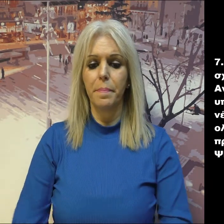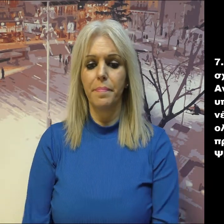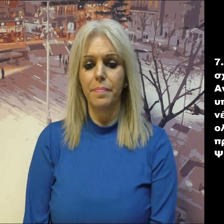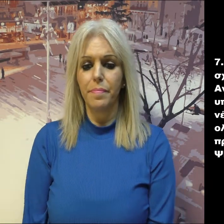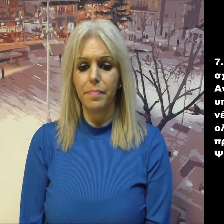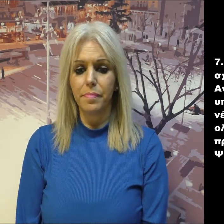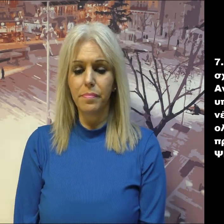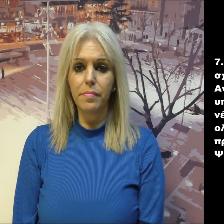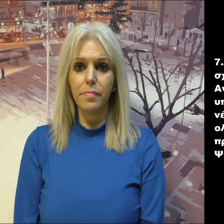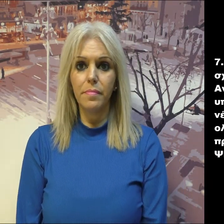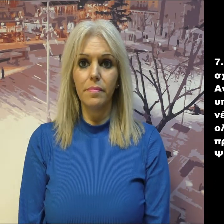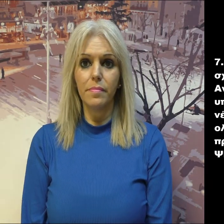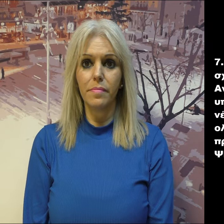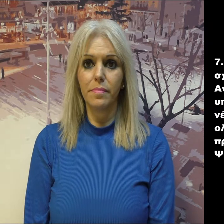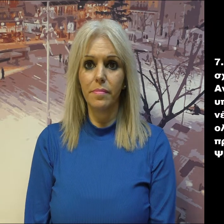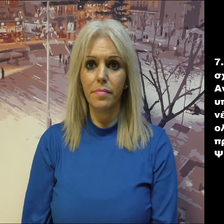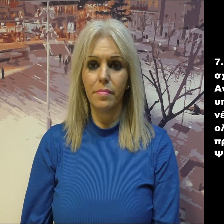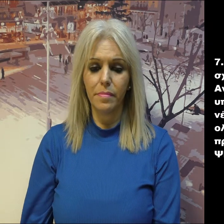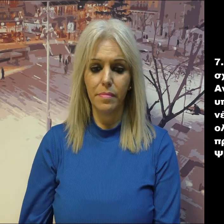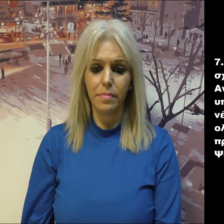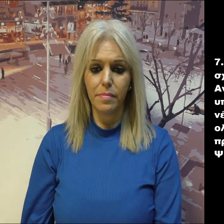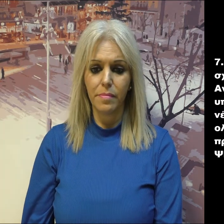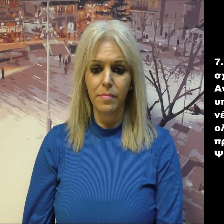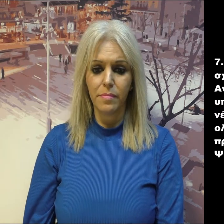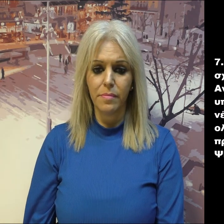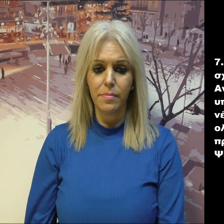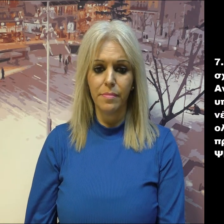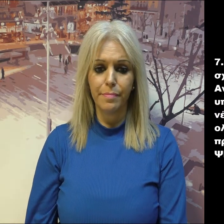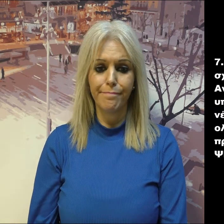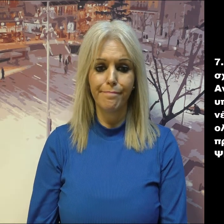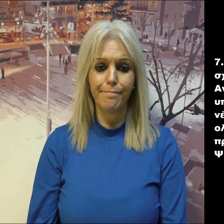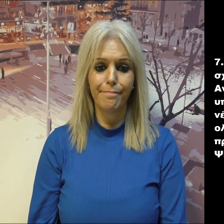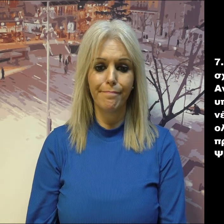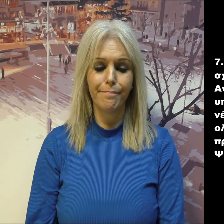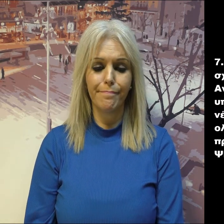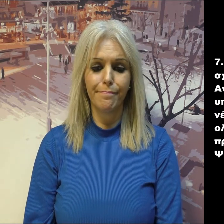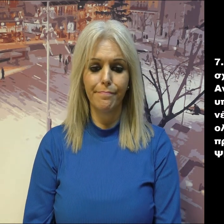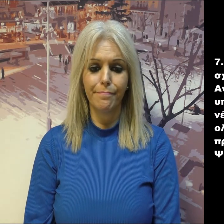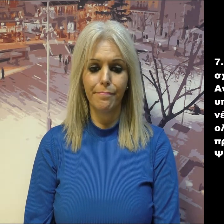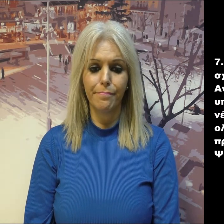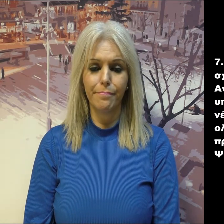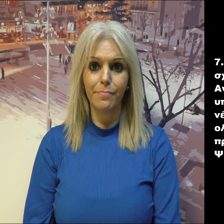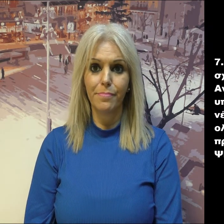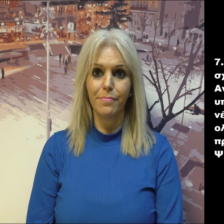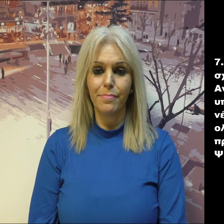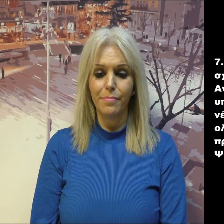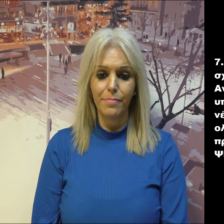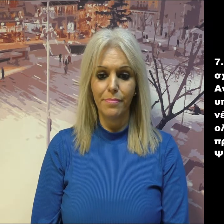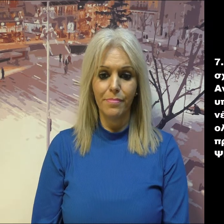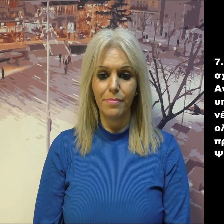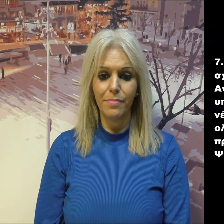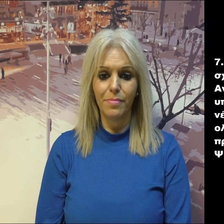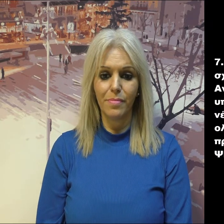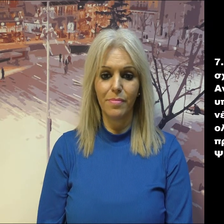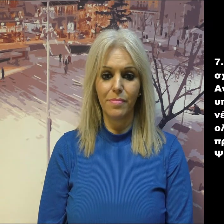της με αριθμό 794 του 2018 απόφασης του Δημοτικού Συμβουλίου, σχετικά με αίτημα του Διαμαντίδη Αντωνίου του Νικολάου,